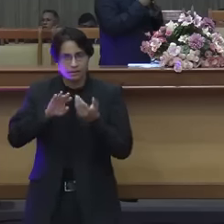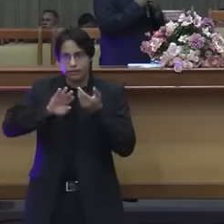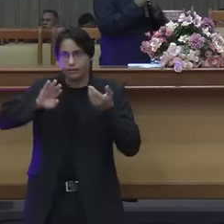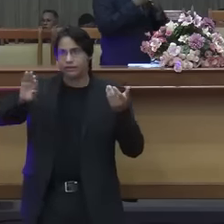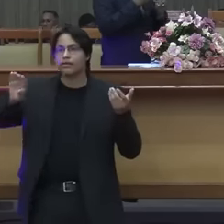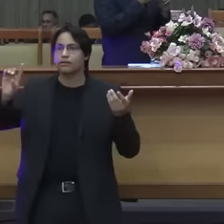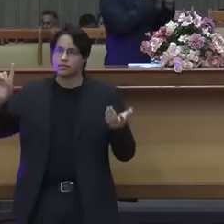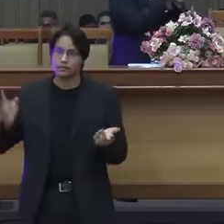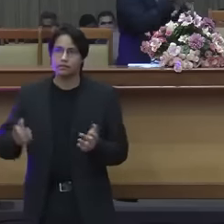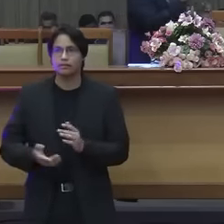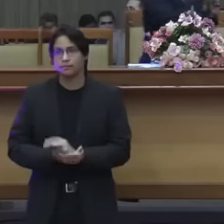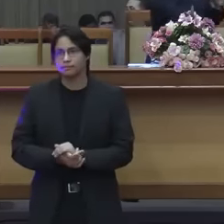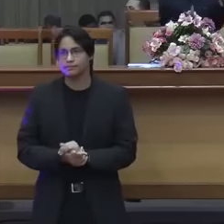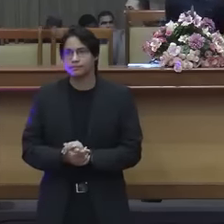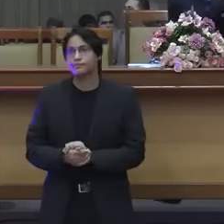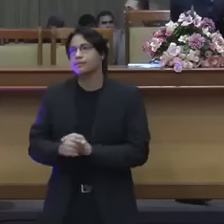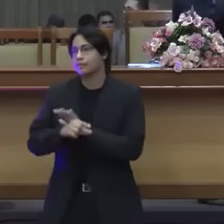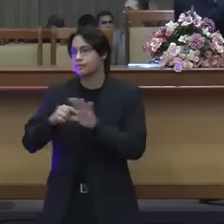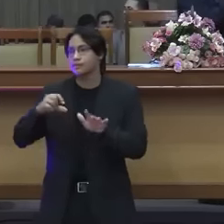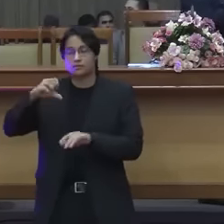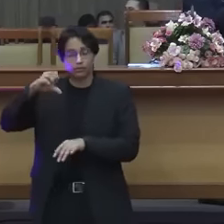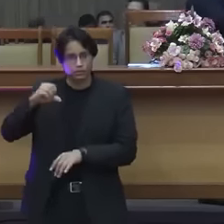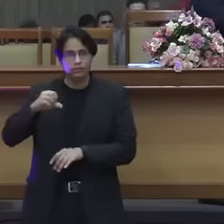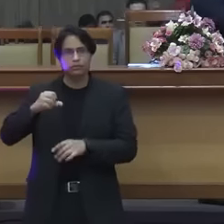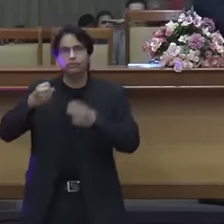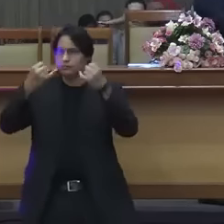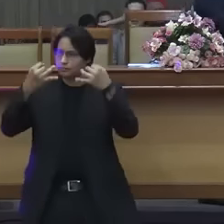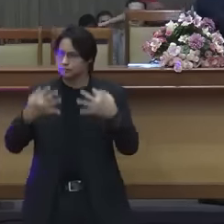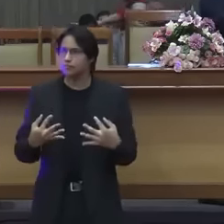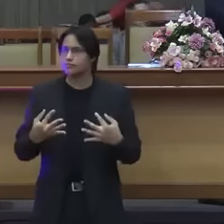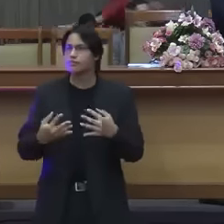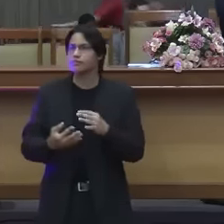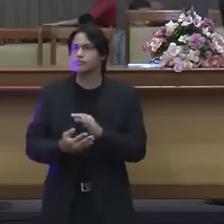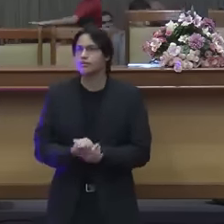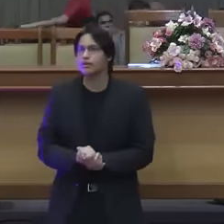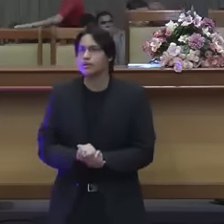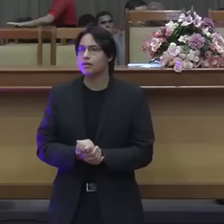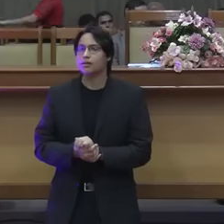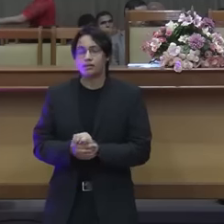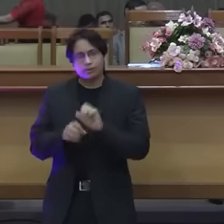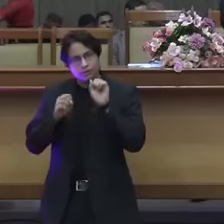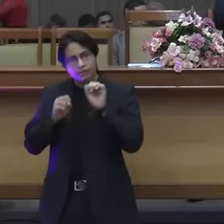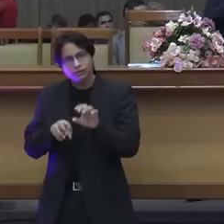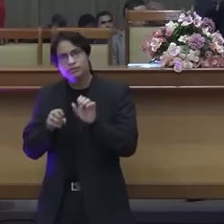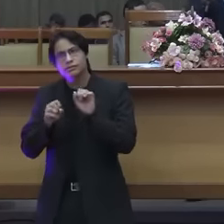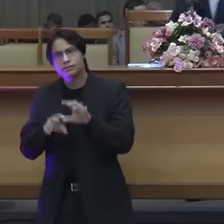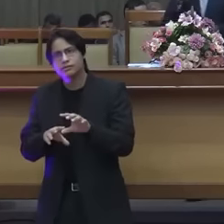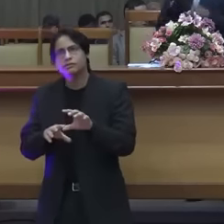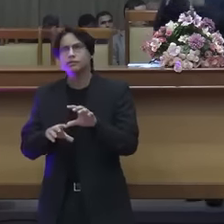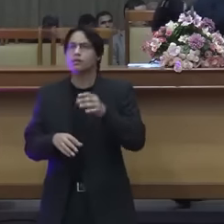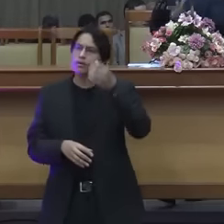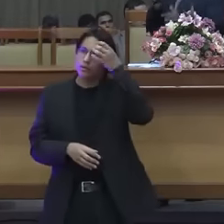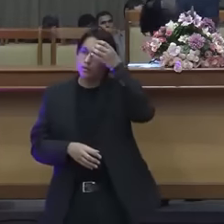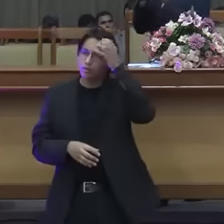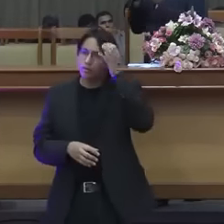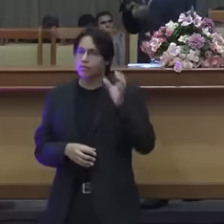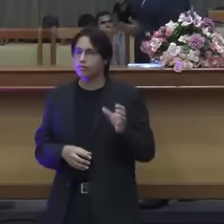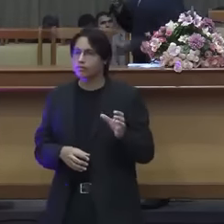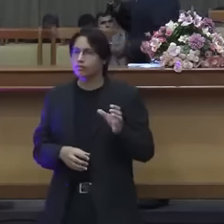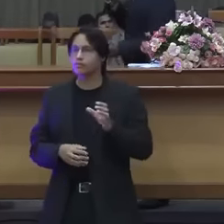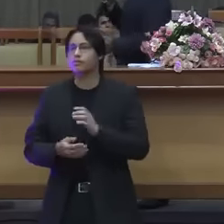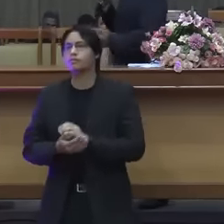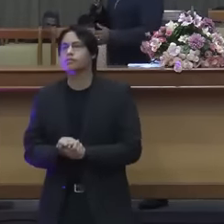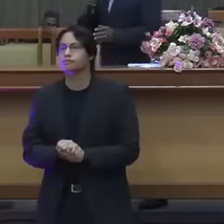assim, ensinando doutrinas, olha aí, em vão me adoram, ensinando